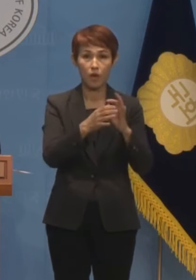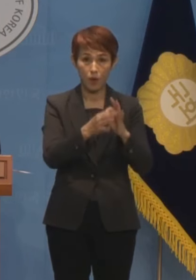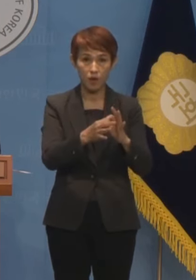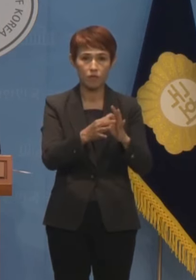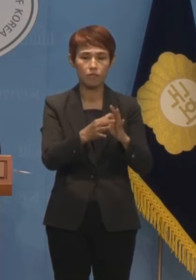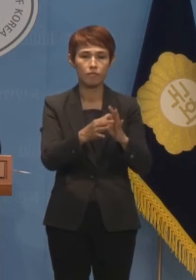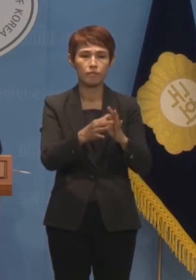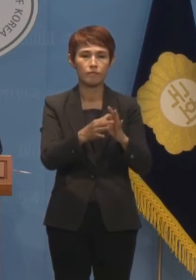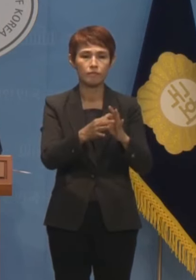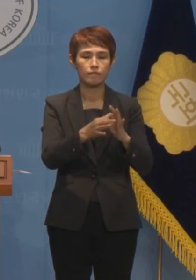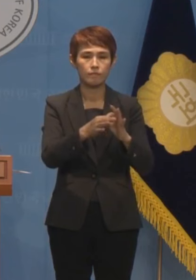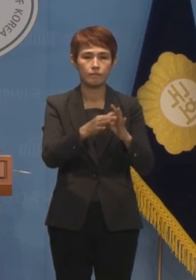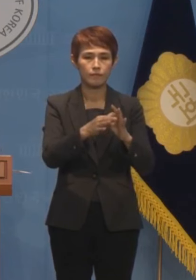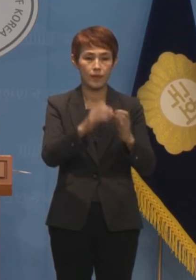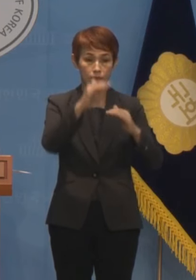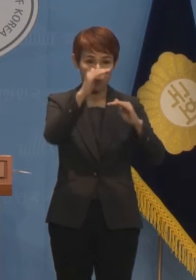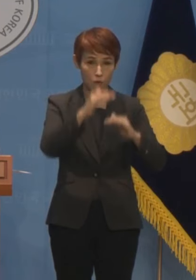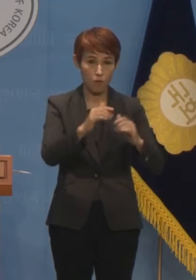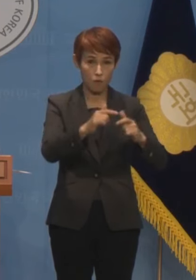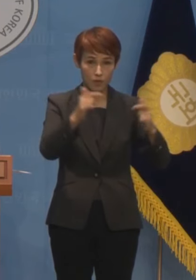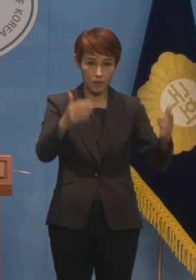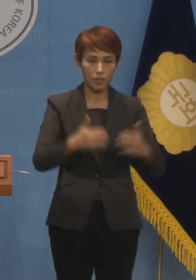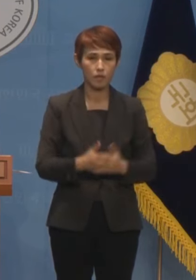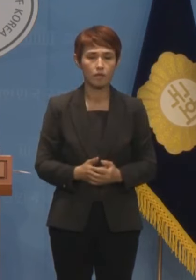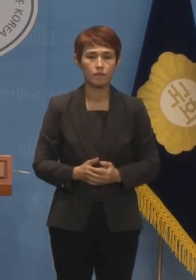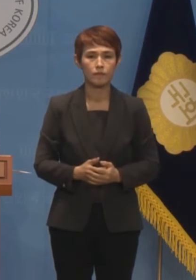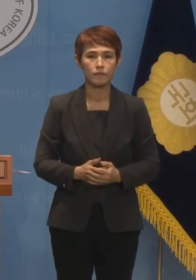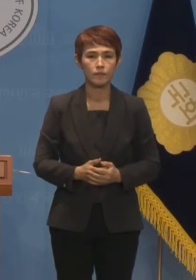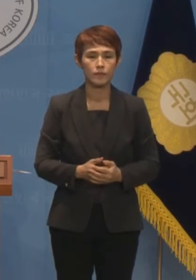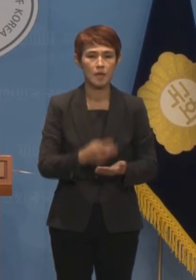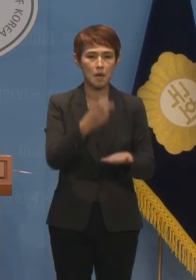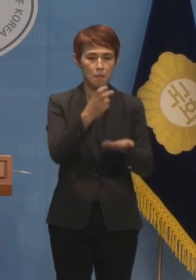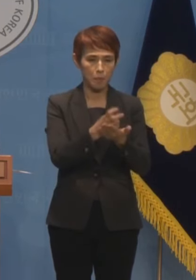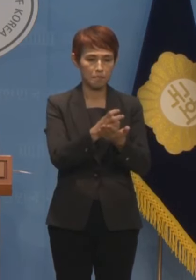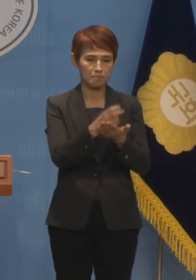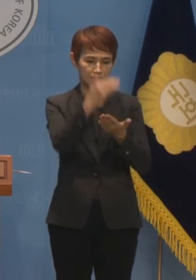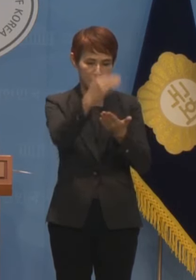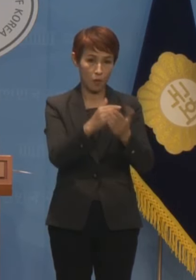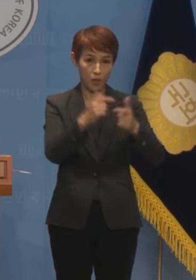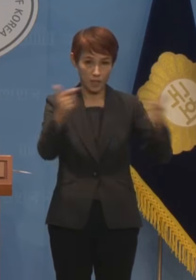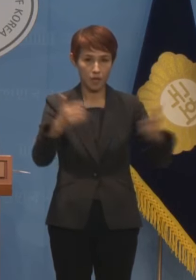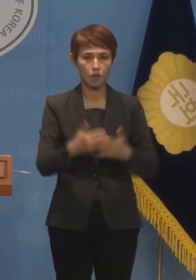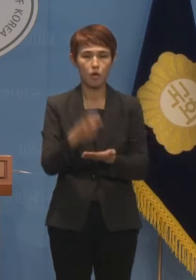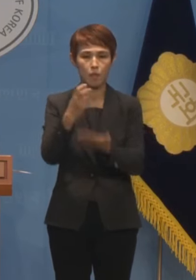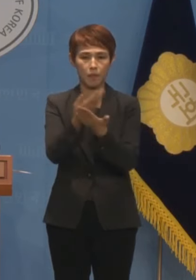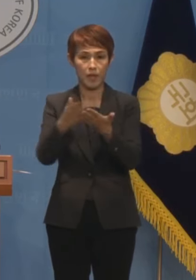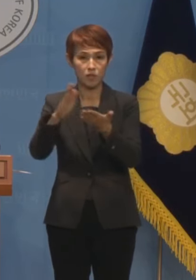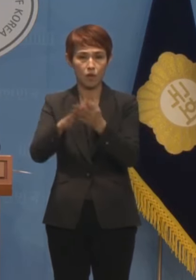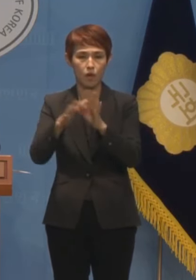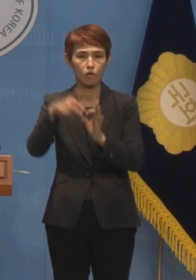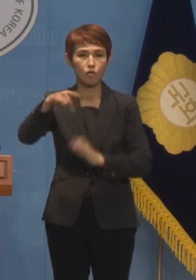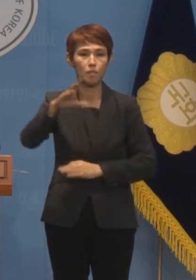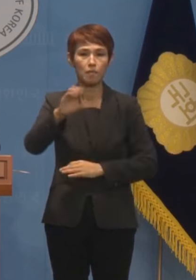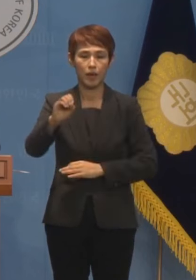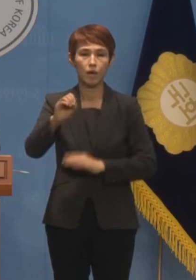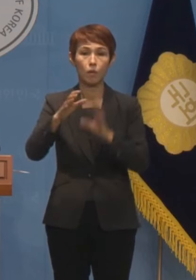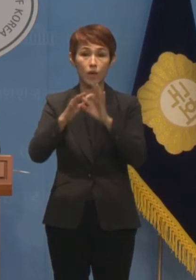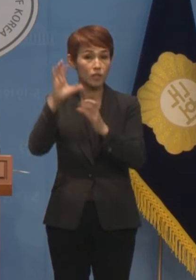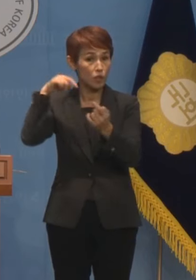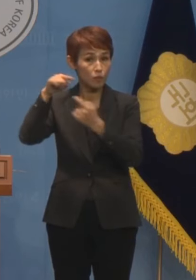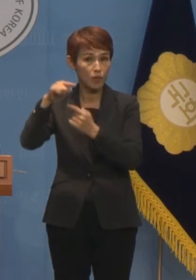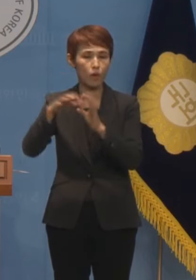정의 확대 및 성범죄 예방을 위한 법제도 개선에 관한 청원과 쿠팡 청문회 개최에 관한 청원이